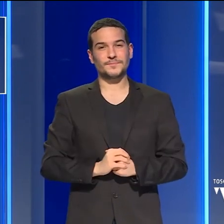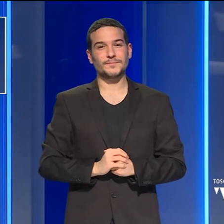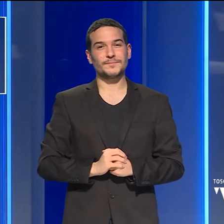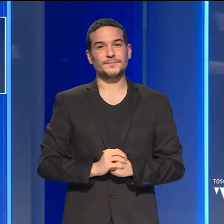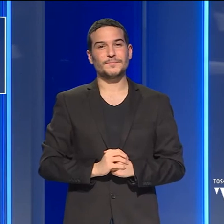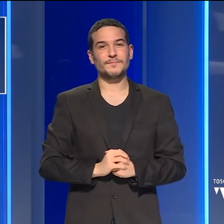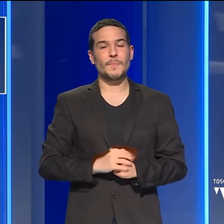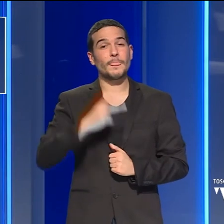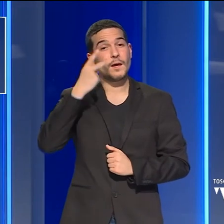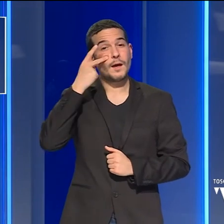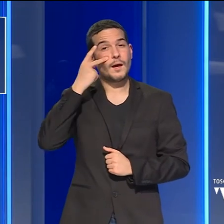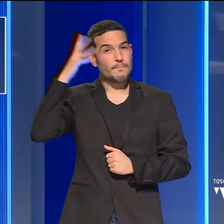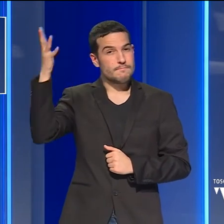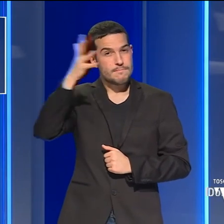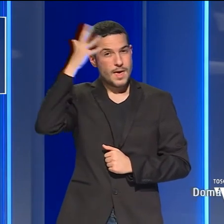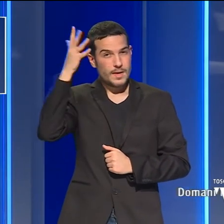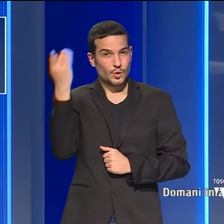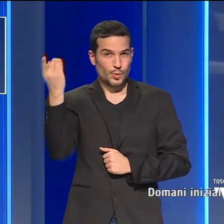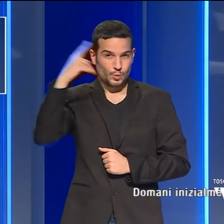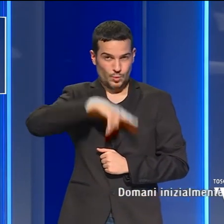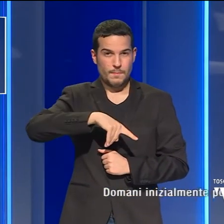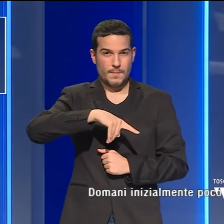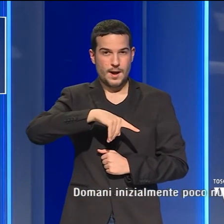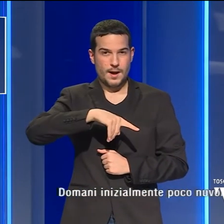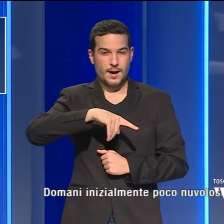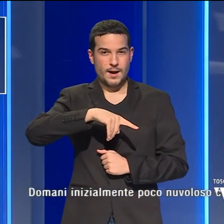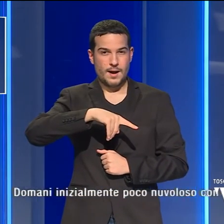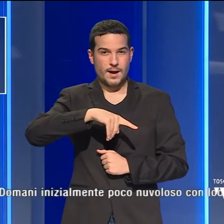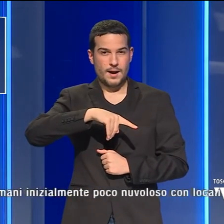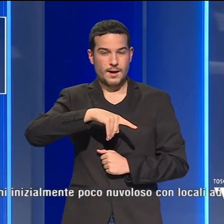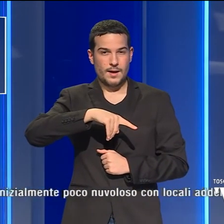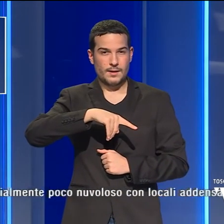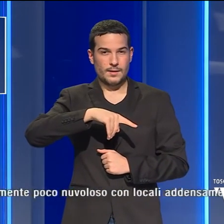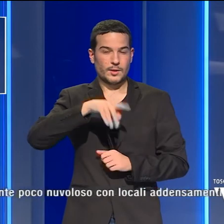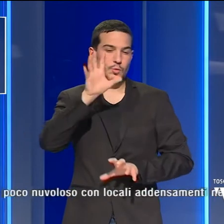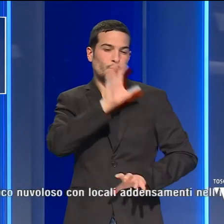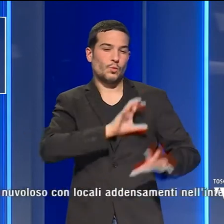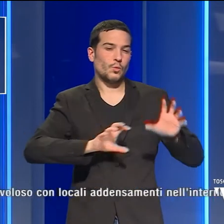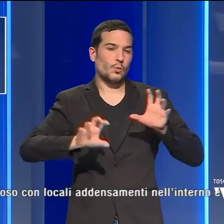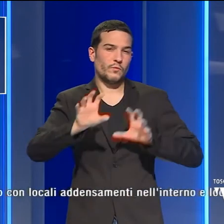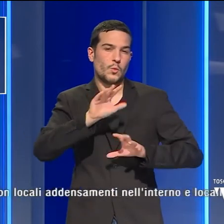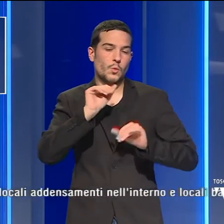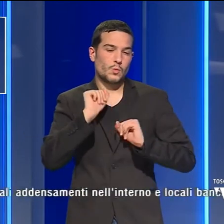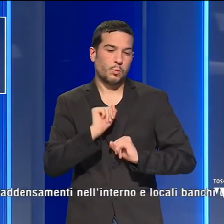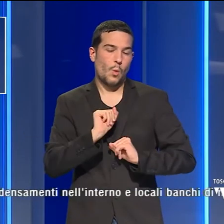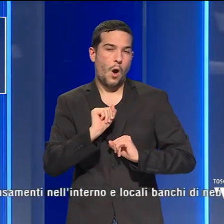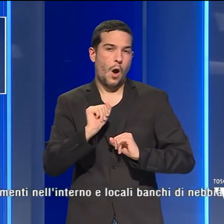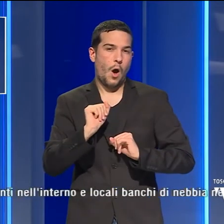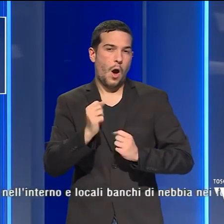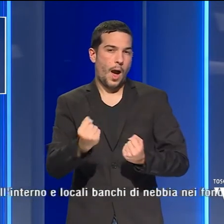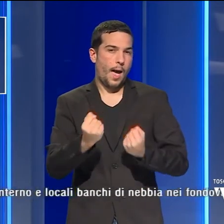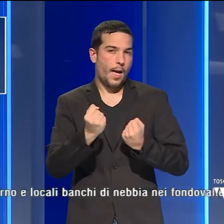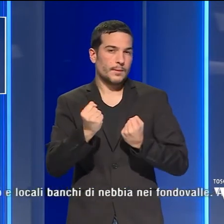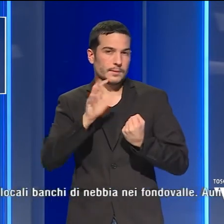Chiudiamo con le previsioni meteo per domani, inizialmente poco nuvoloso, con locali addensamenti nell